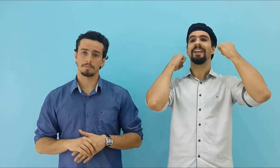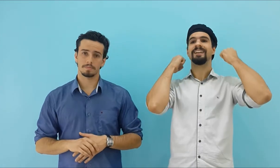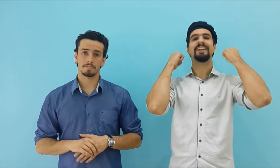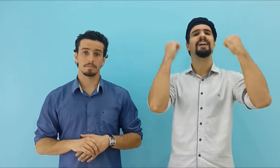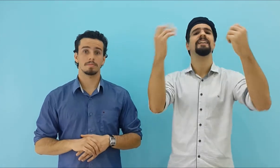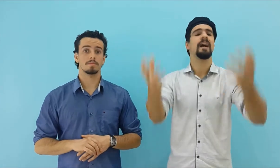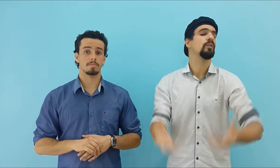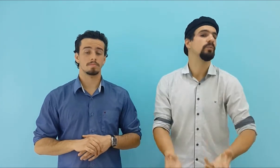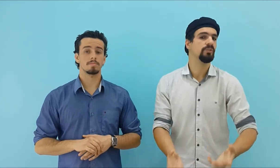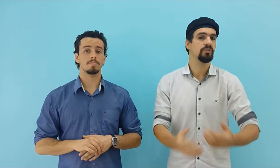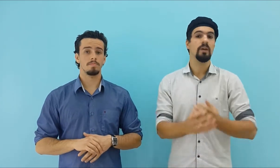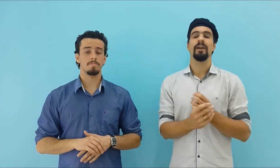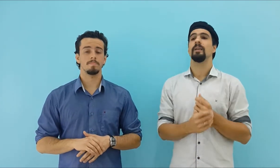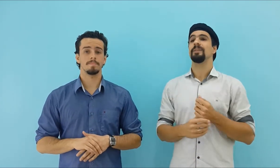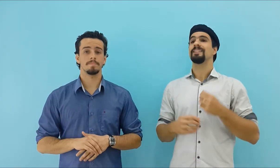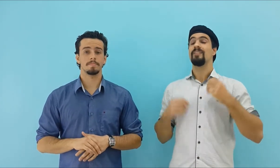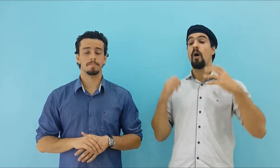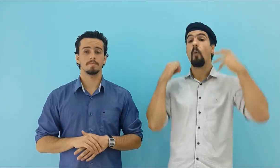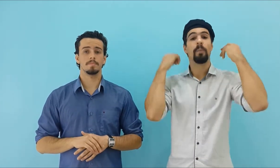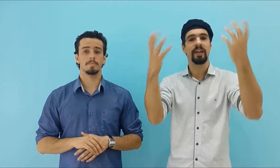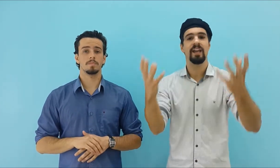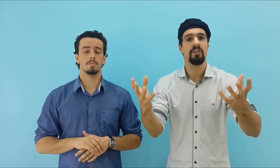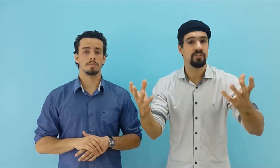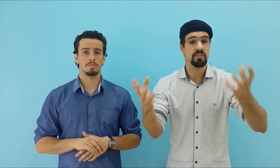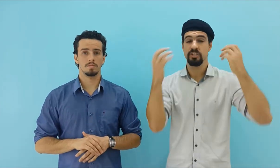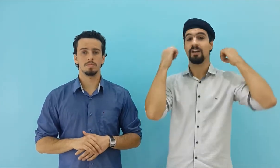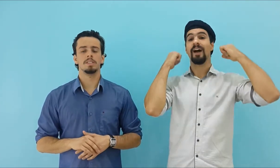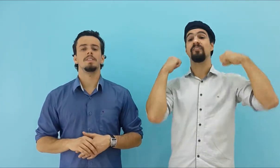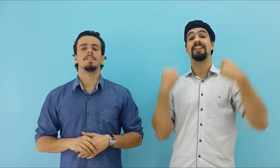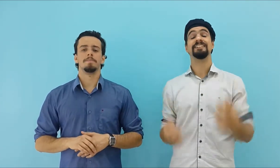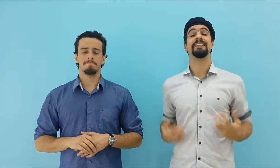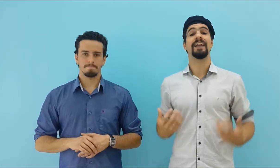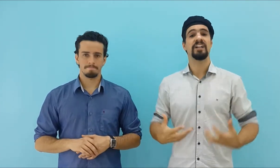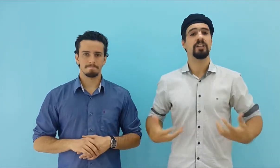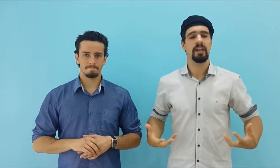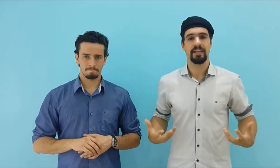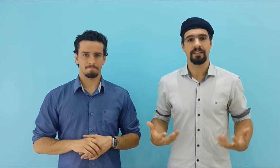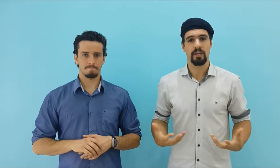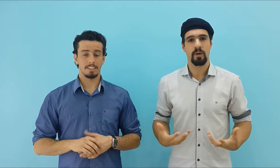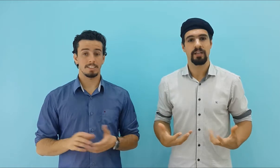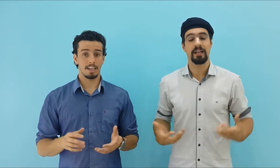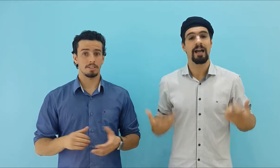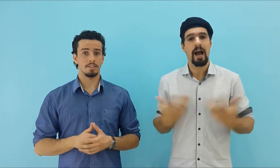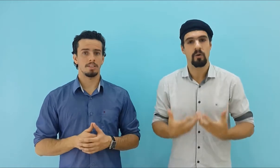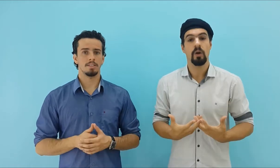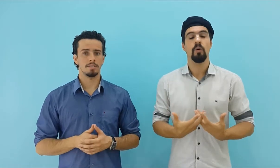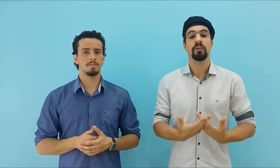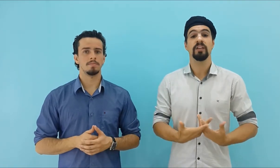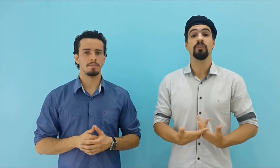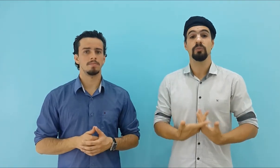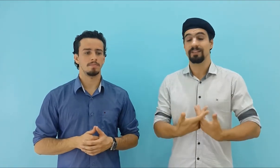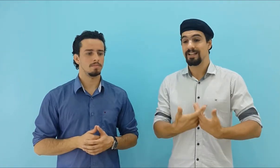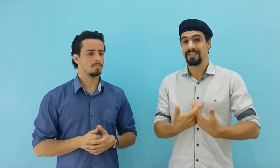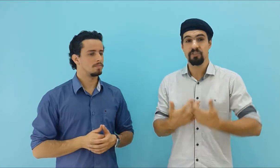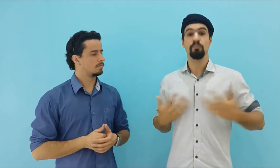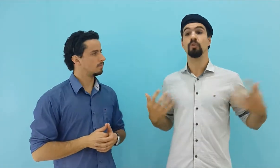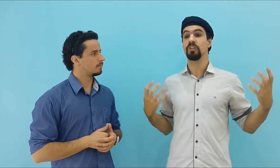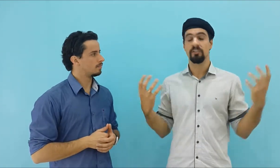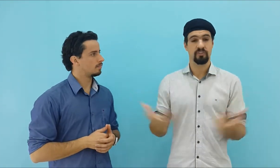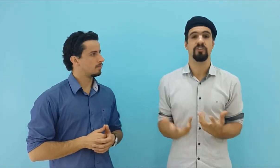ela ia ganhar com isso, ela pensava a roupa que ela ia vestir, a felicidade que ela ia ter com aquele cargo, o que isso ia trazer de mudanças